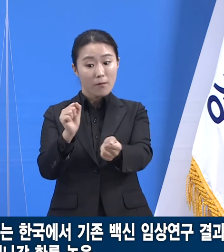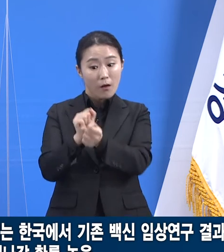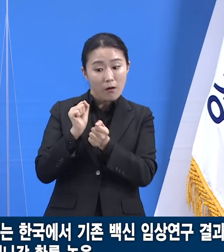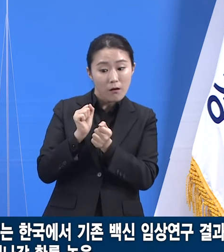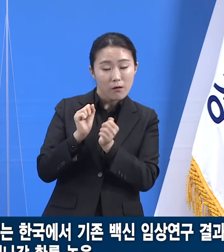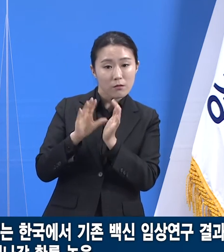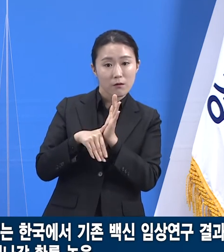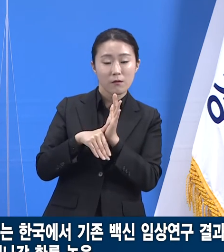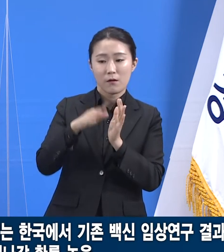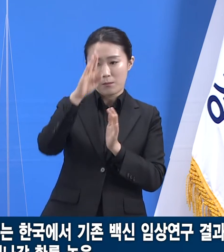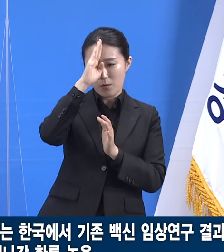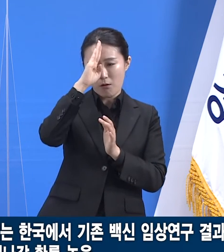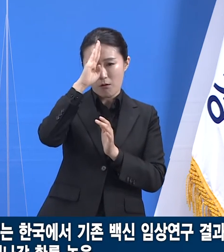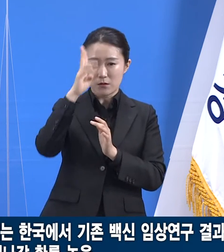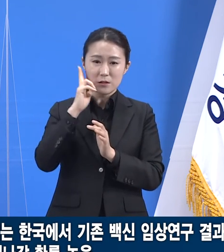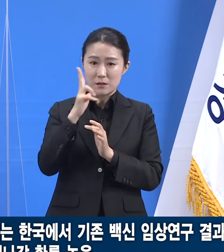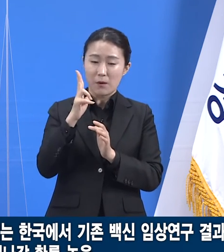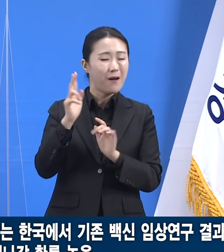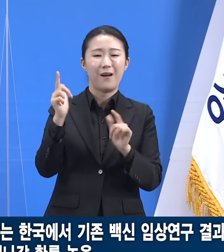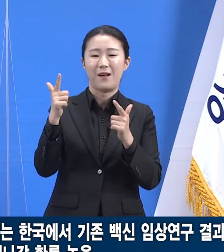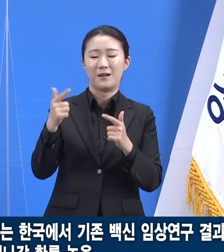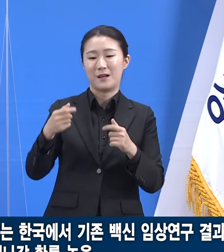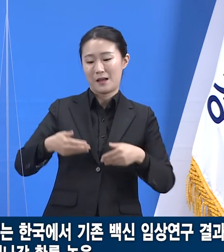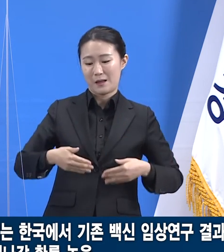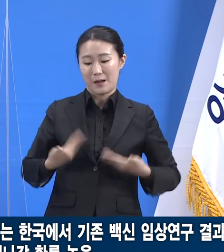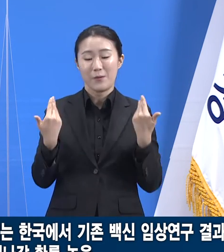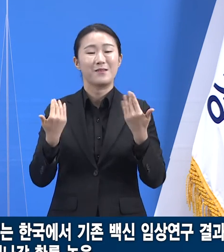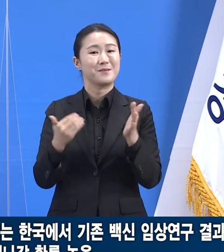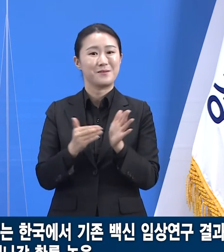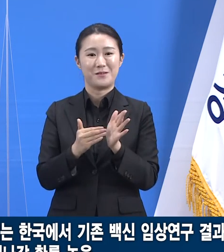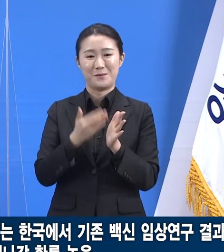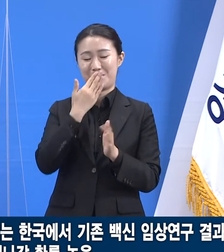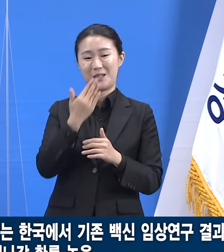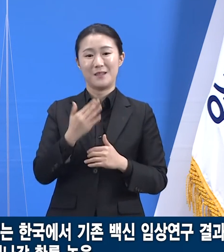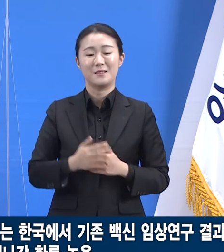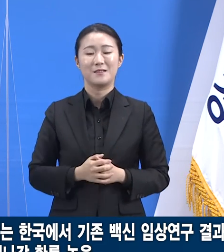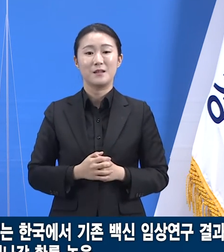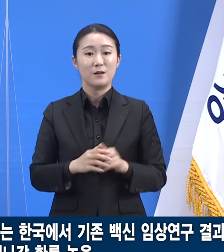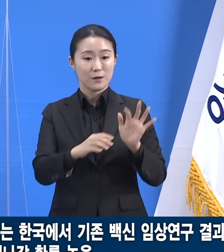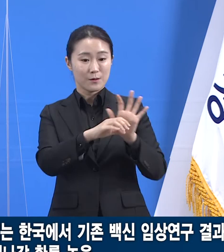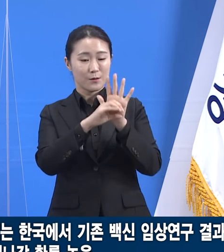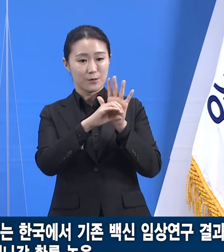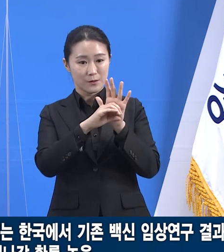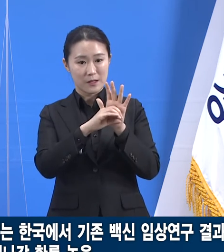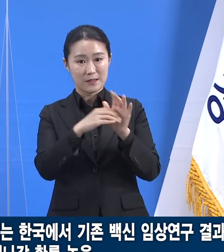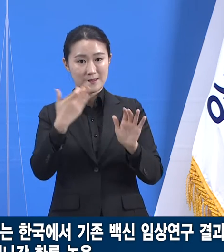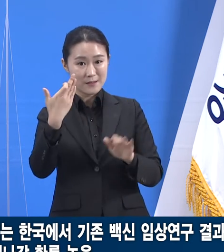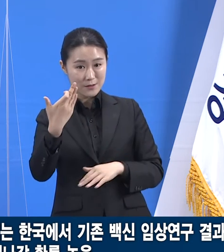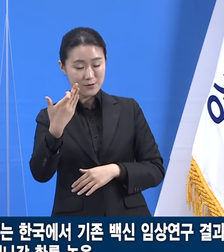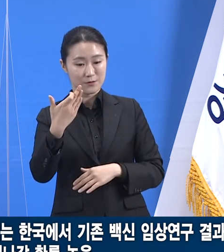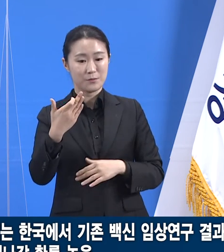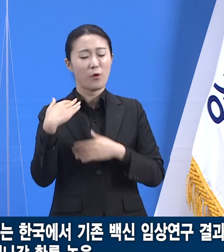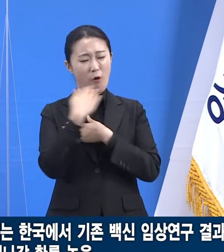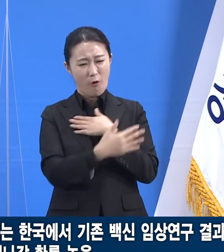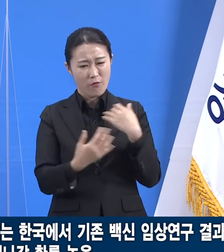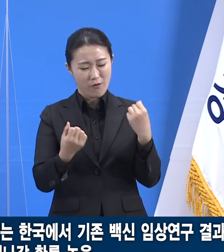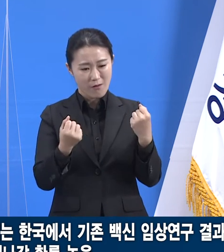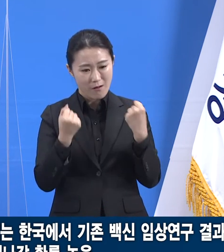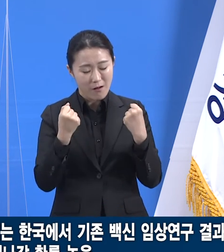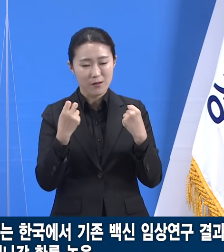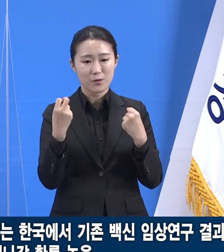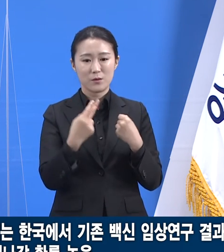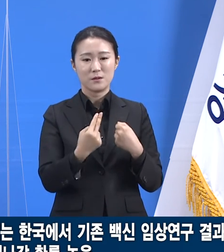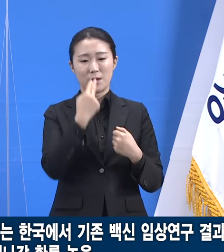낮춥니다. 코로나19 감염으로부터 건강과 생명을 지킬 수 있는 최고의 무기입니다. 차례가